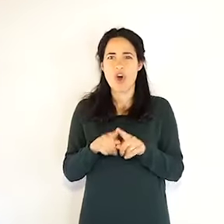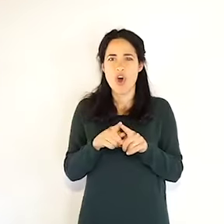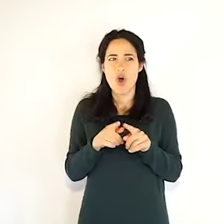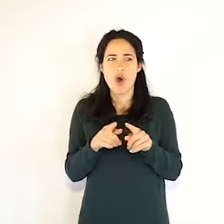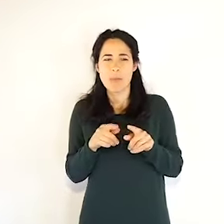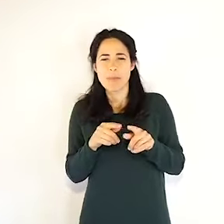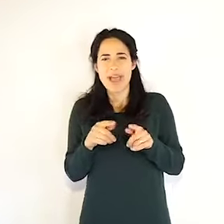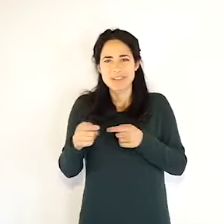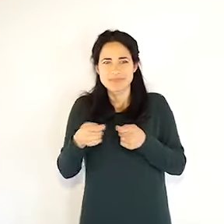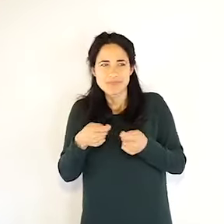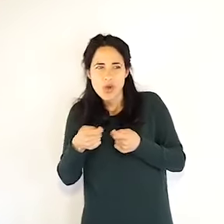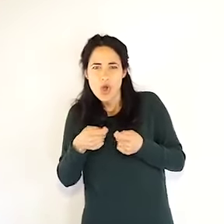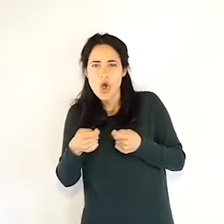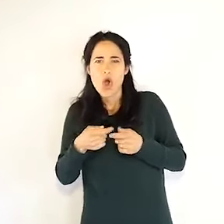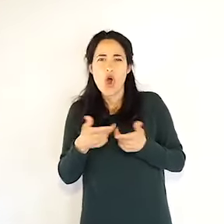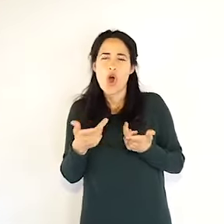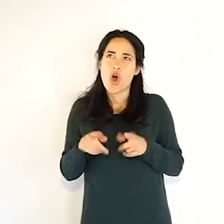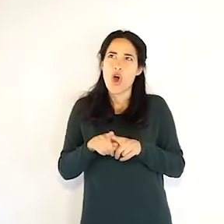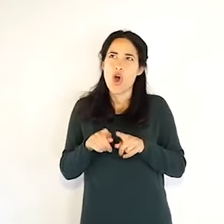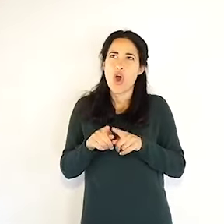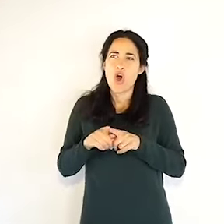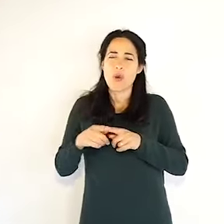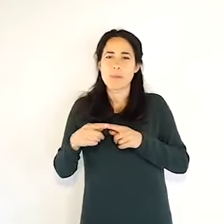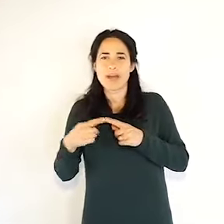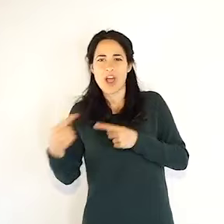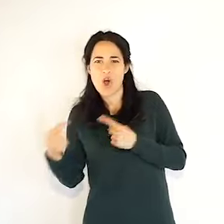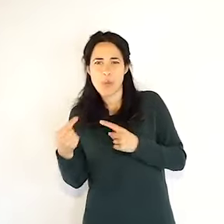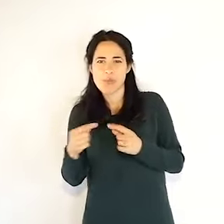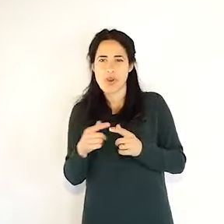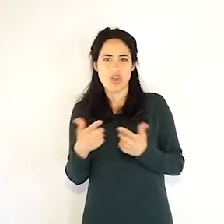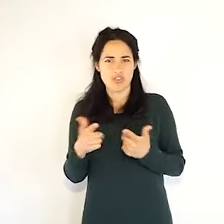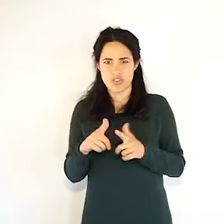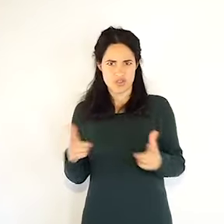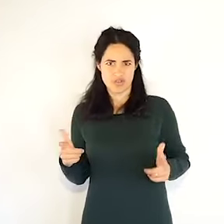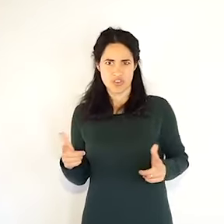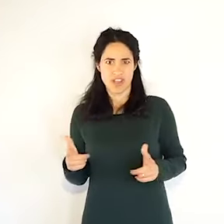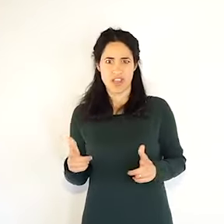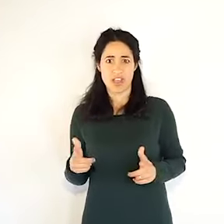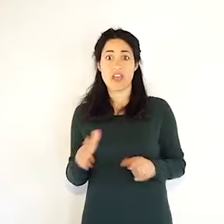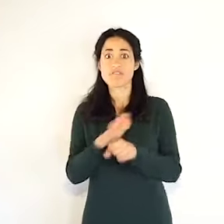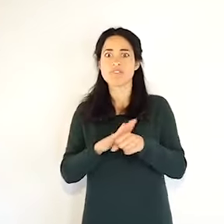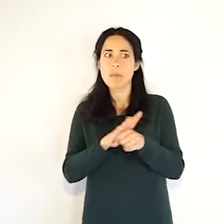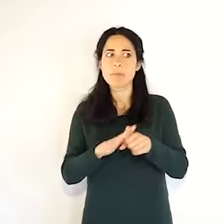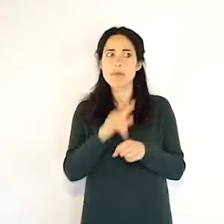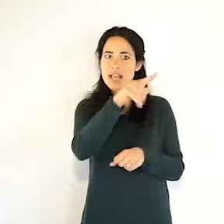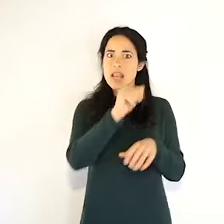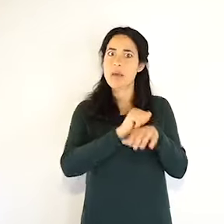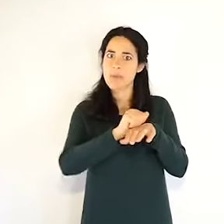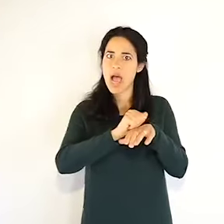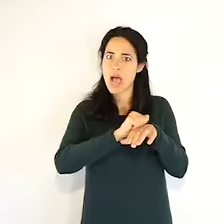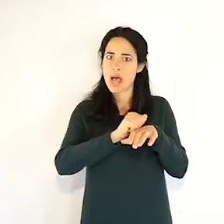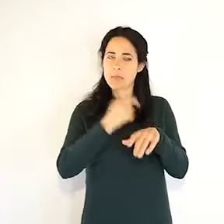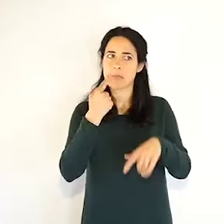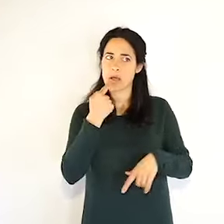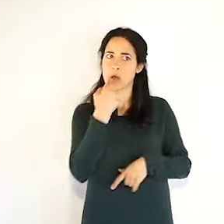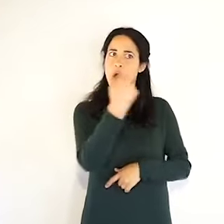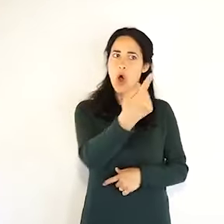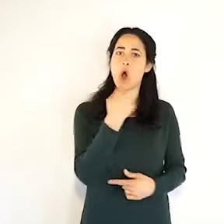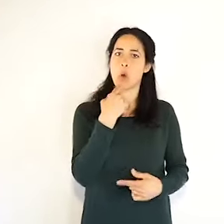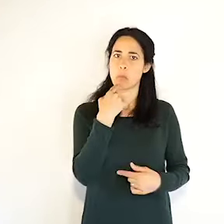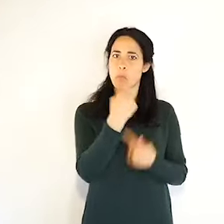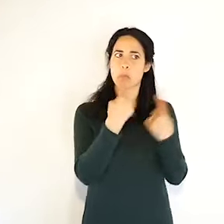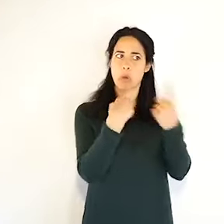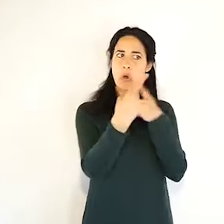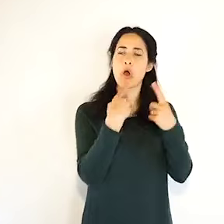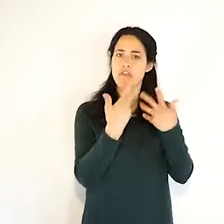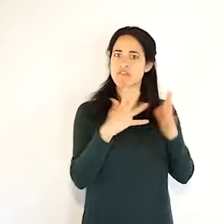giorni, non sono quasi più presenti i nuovi casi e mi dicono che nell'ultima settimana sono dei